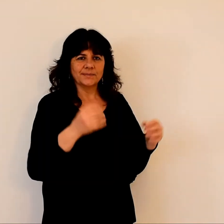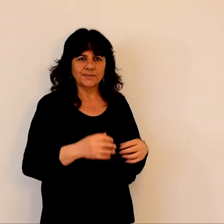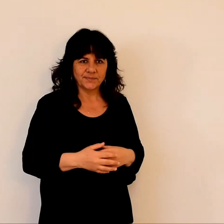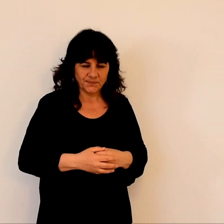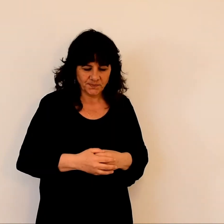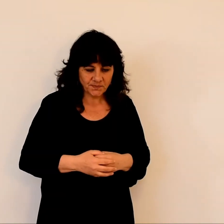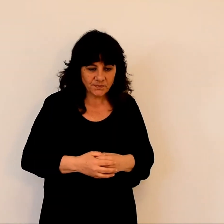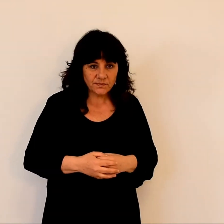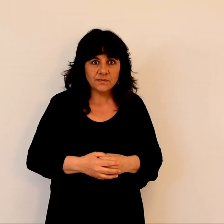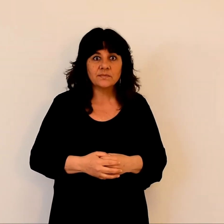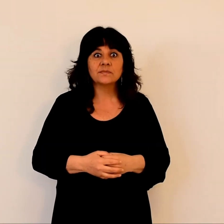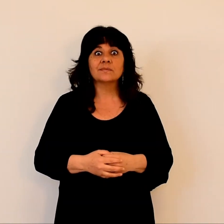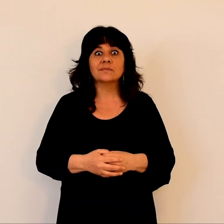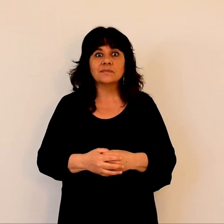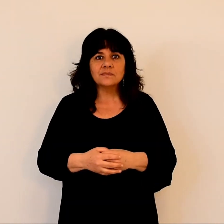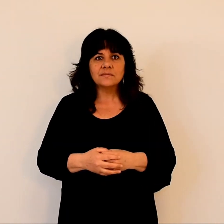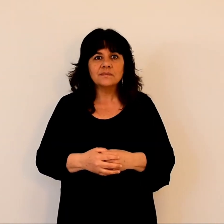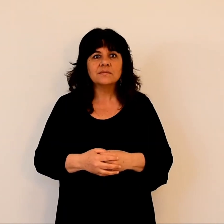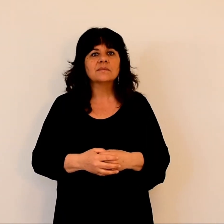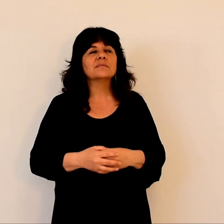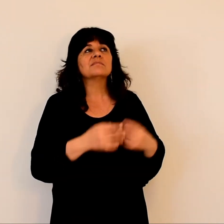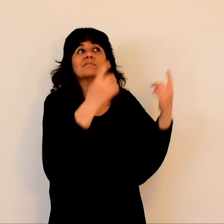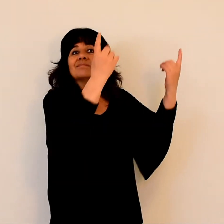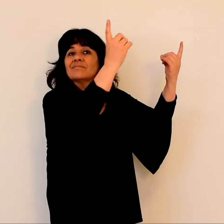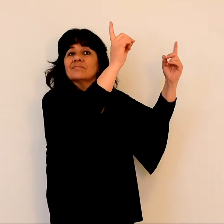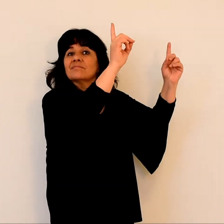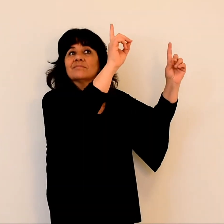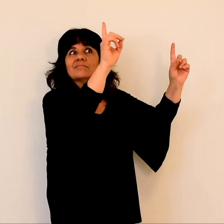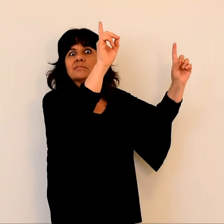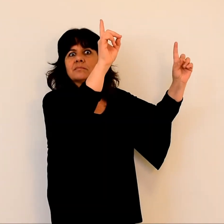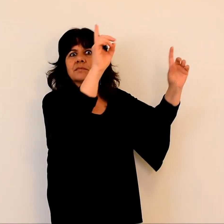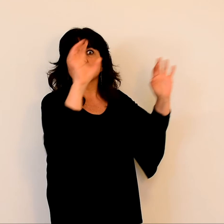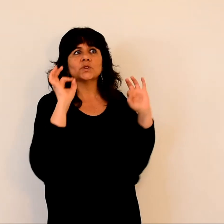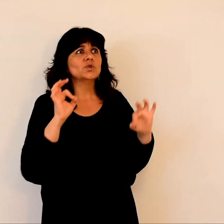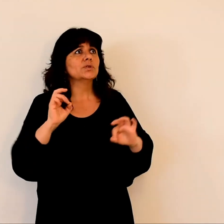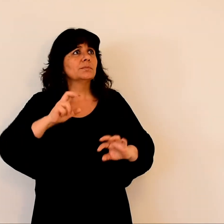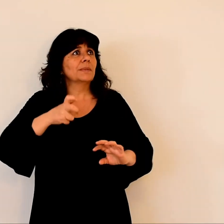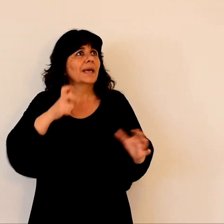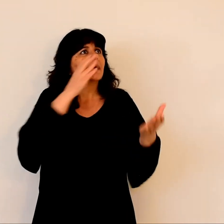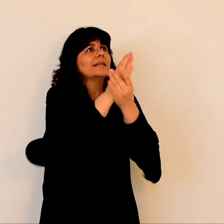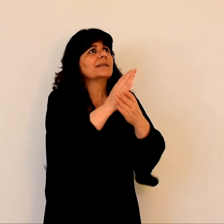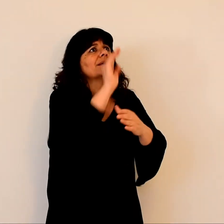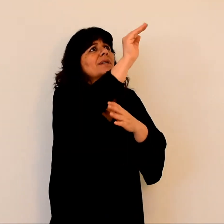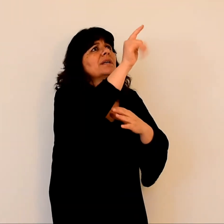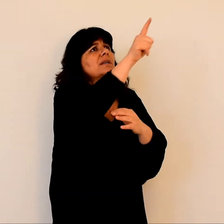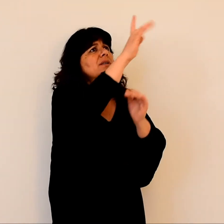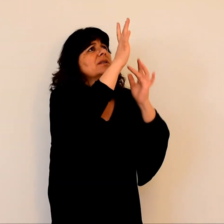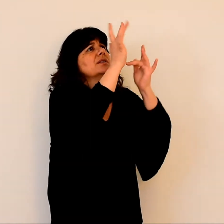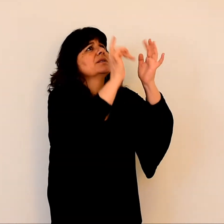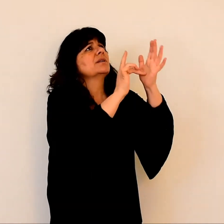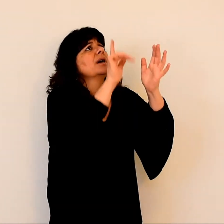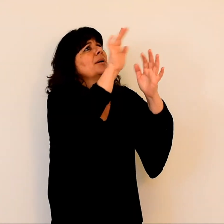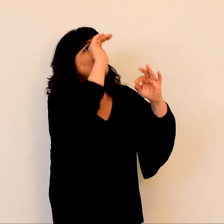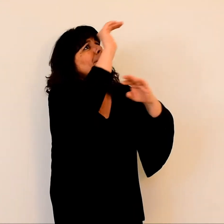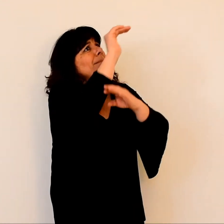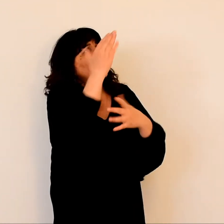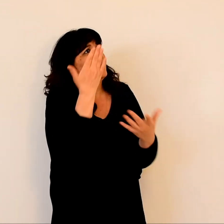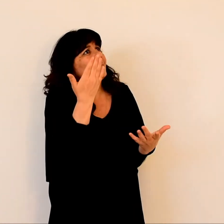Ces derniers s'éloignaient de lui, quand Pierre dit à Jésus, « Maître, il est bon que nous soyons ici.